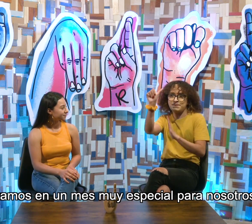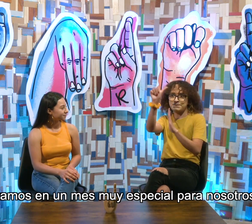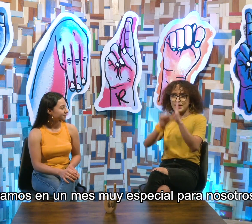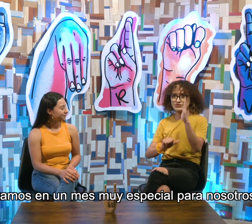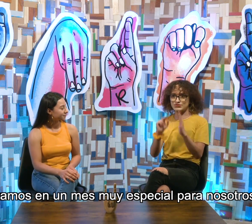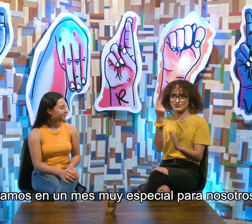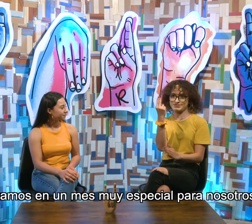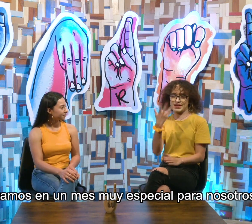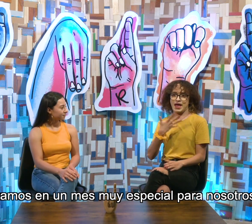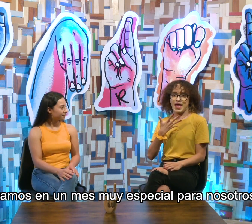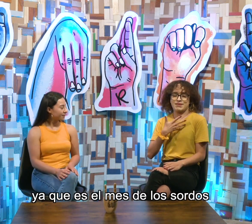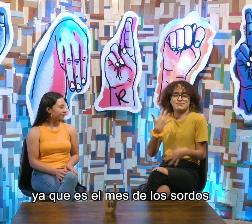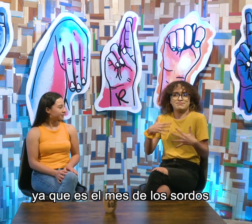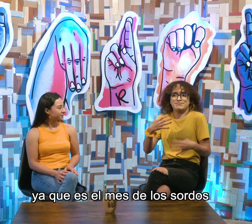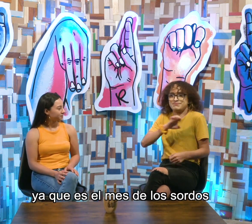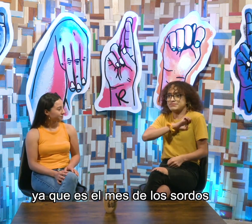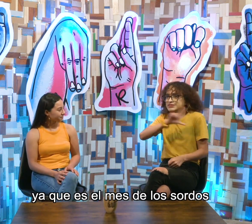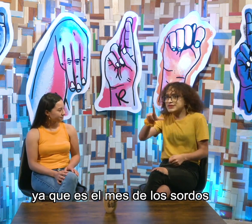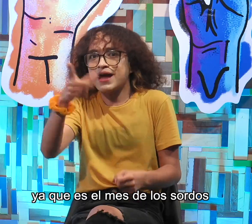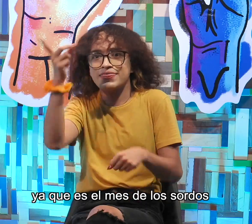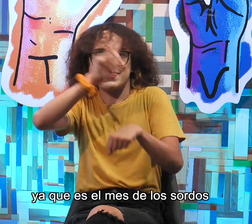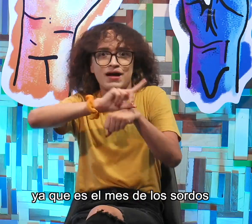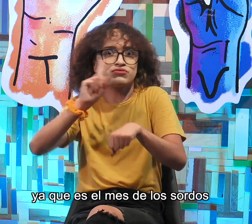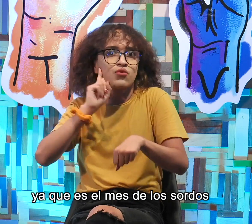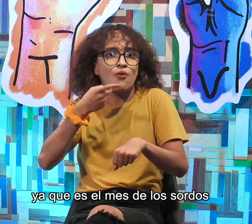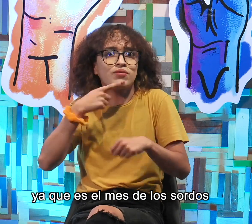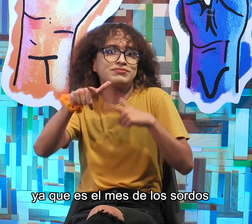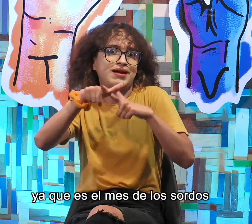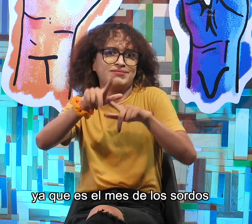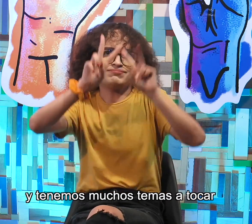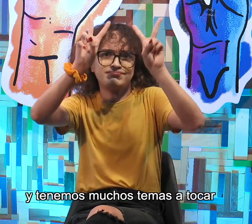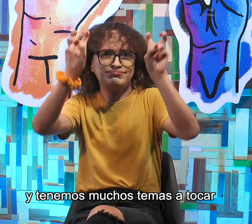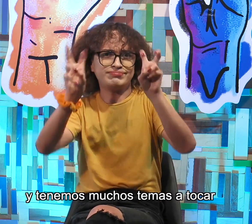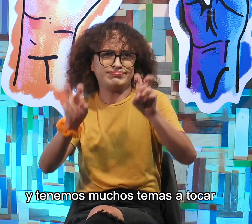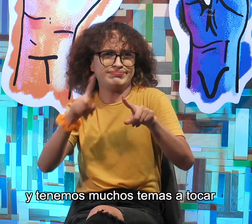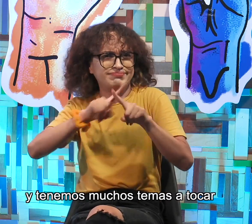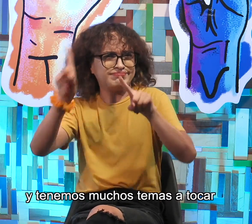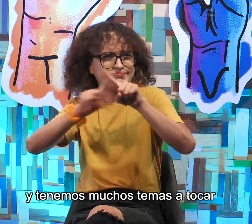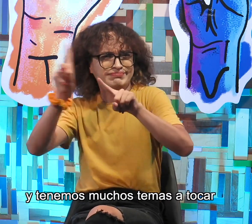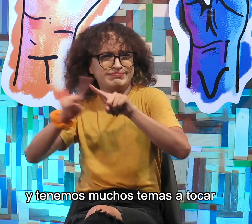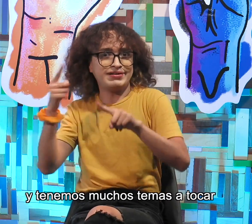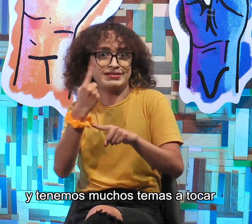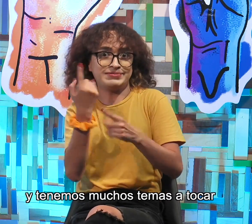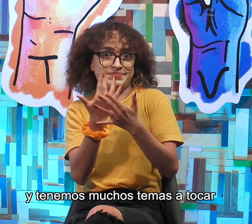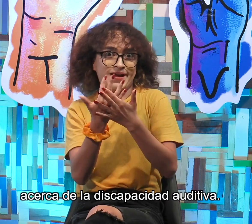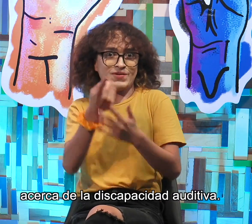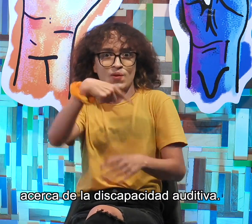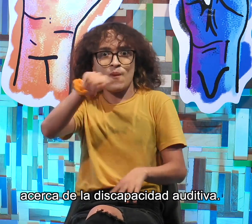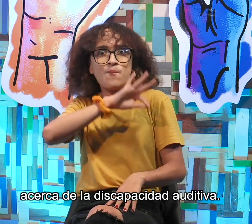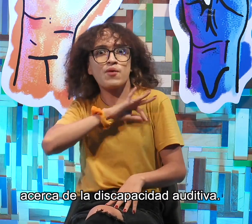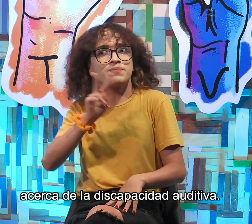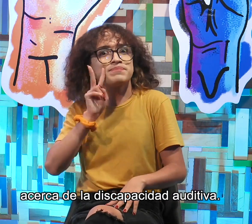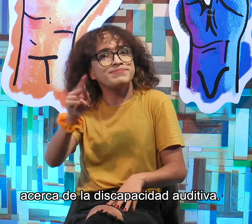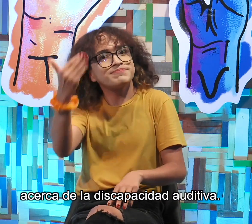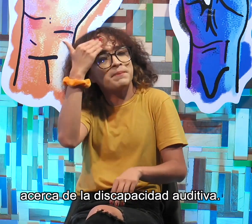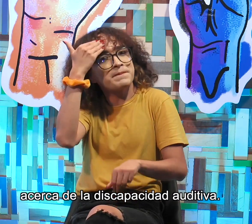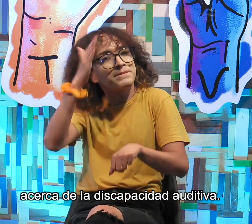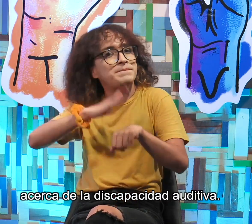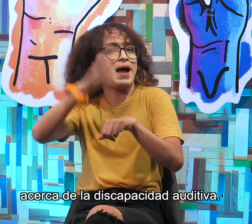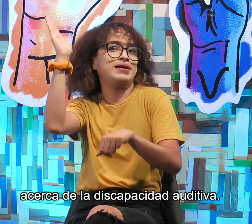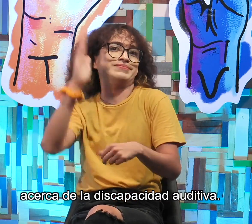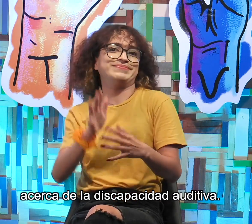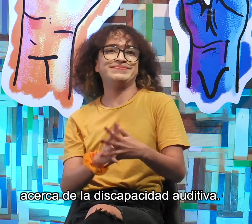especial para nosotros, ya que este es el mes de los sordos y tenemos muchos temas a tocar acerca de la